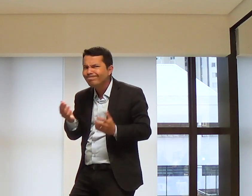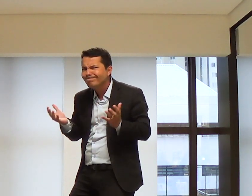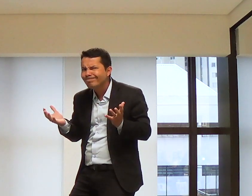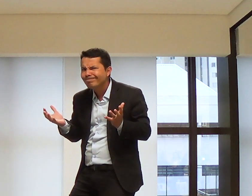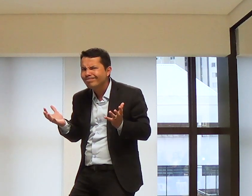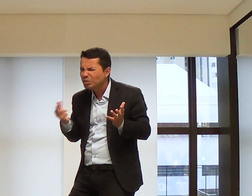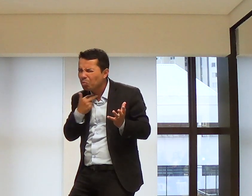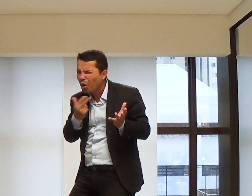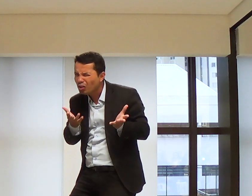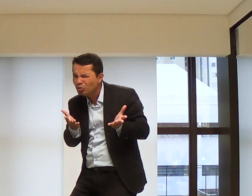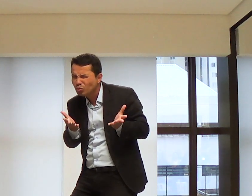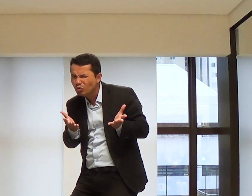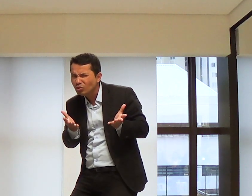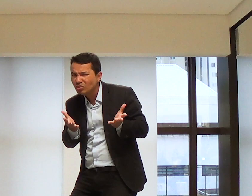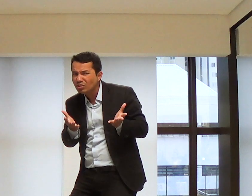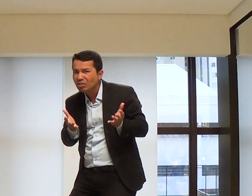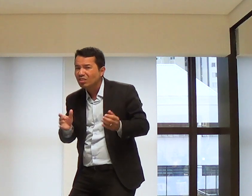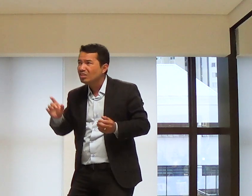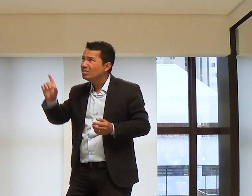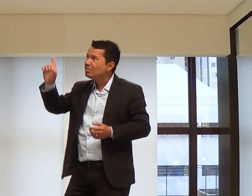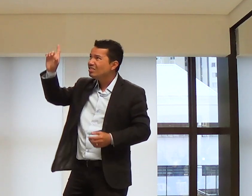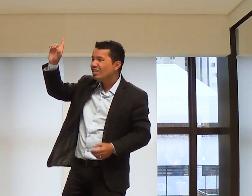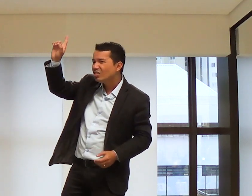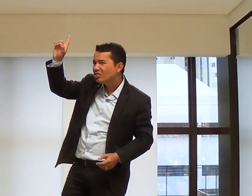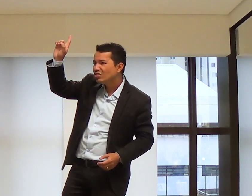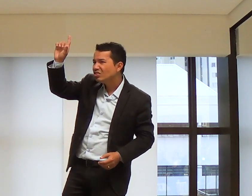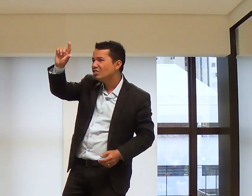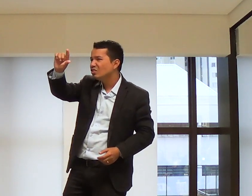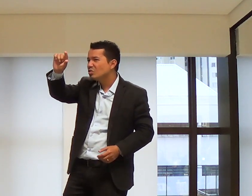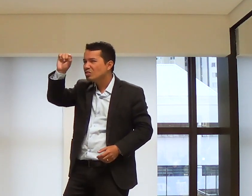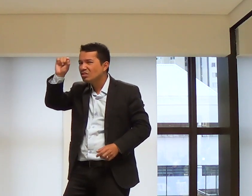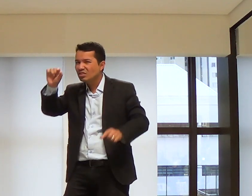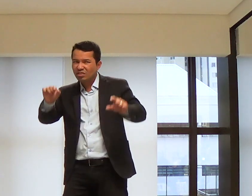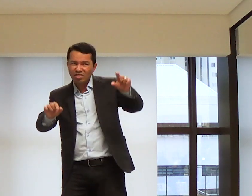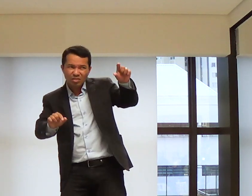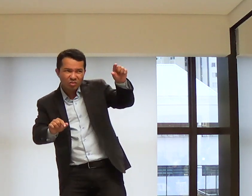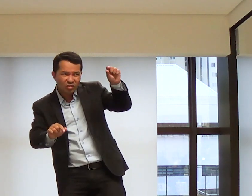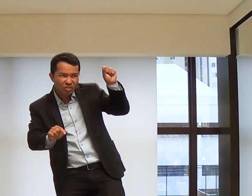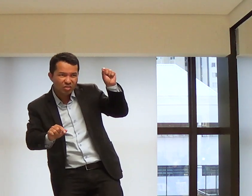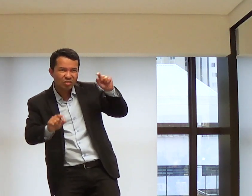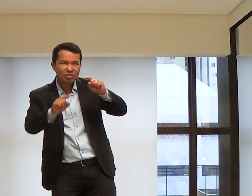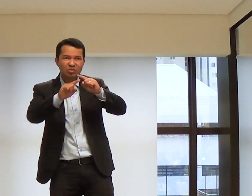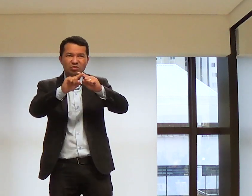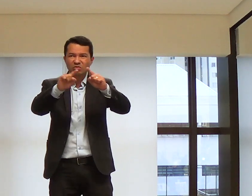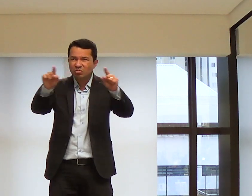Não posso, não posso, não posso. Deus escolheu você.